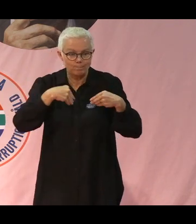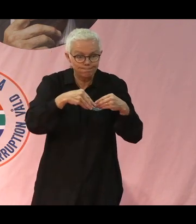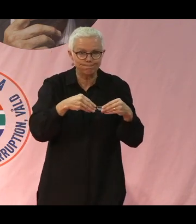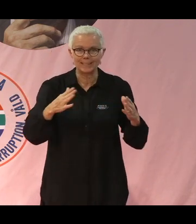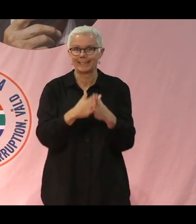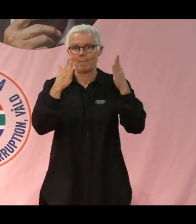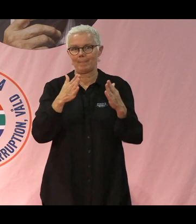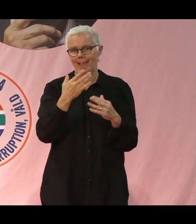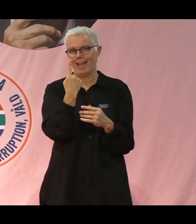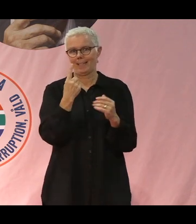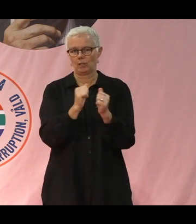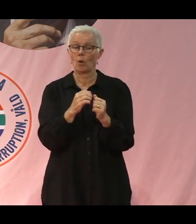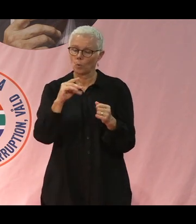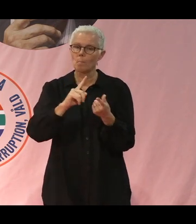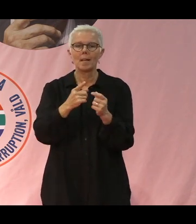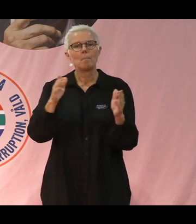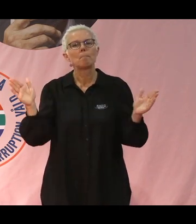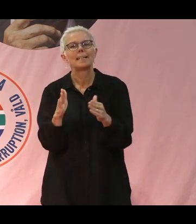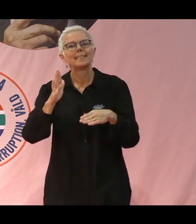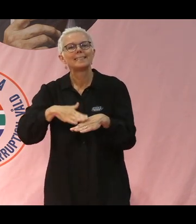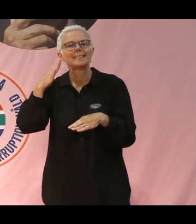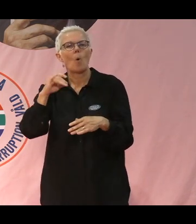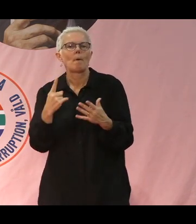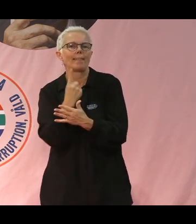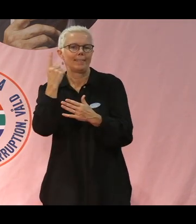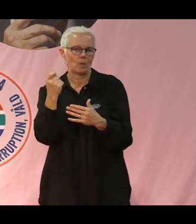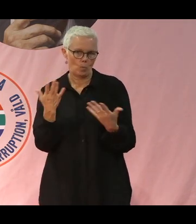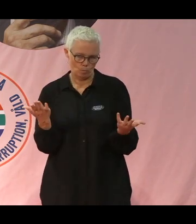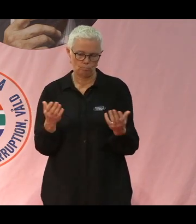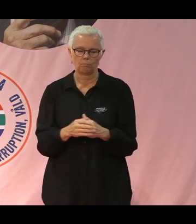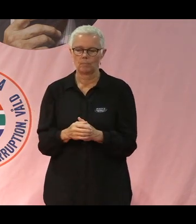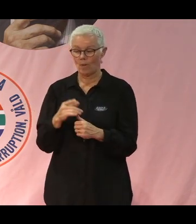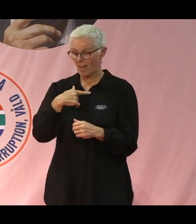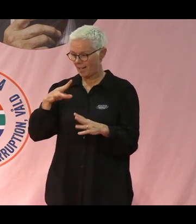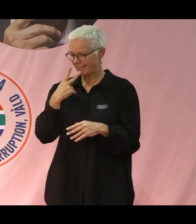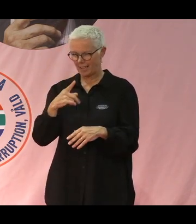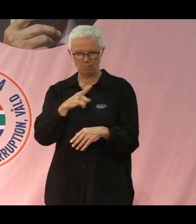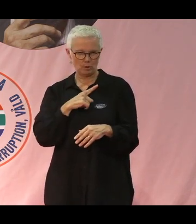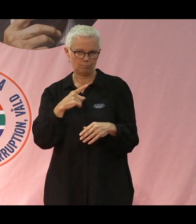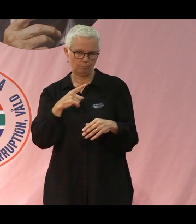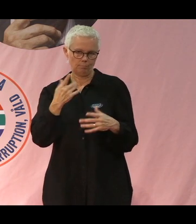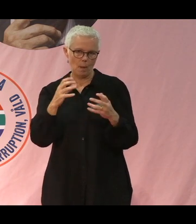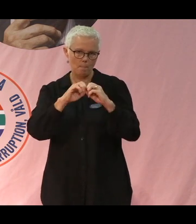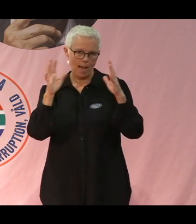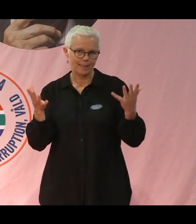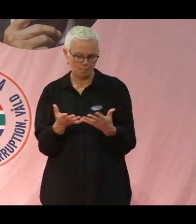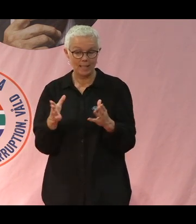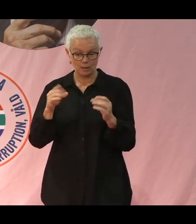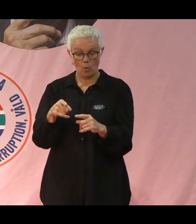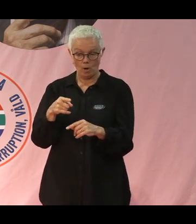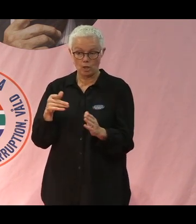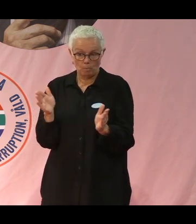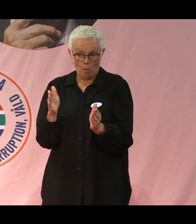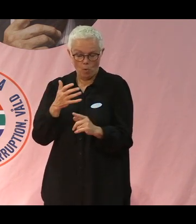gör de också mindre känsliga om det händer någonting. Vi har sett många exempel under pandemin till exempel där småskaliga